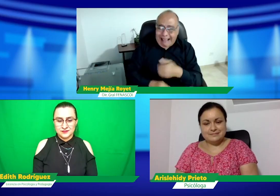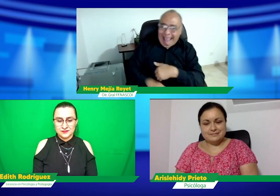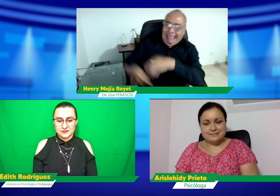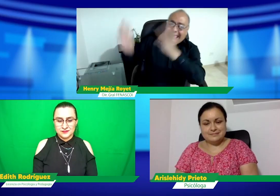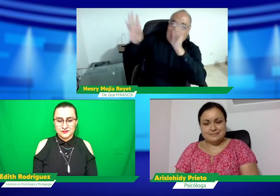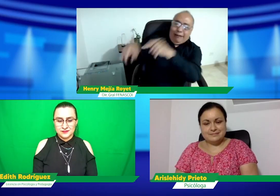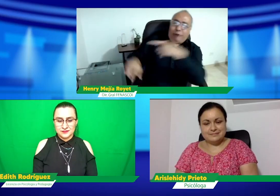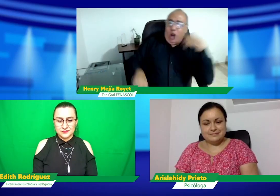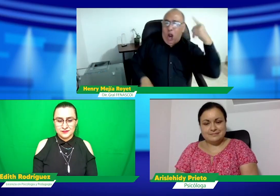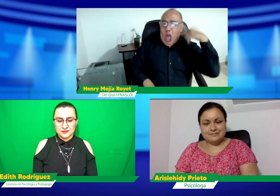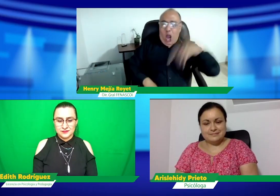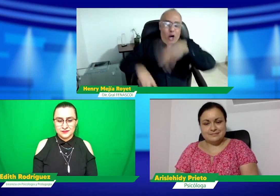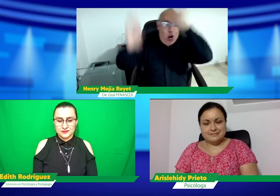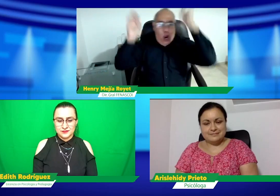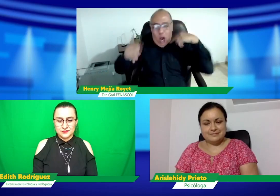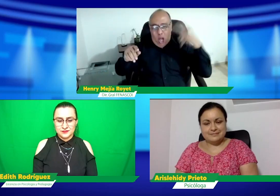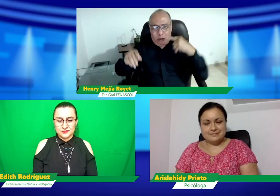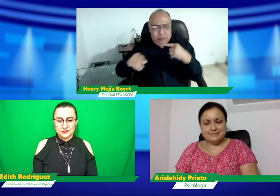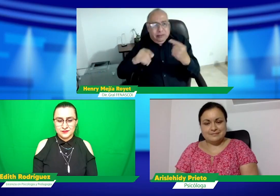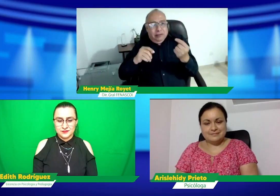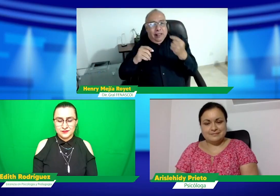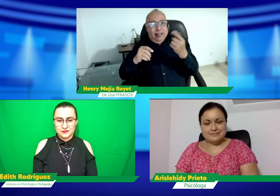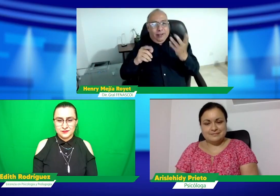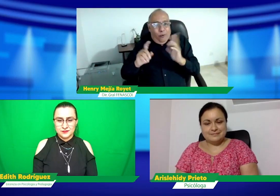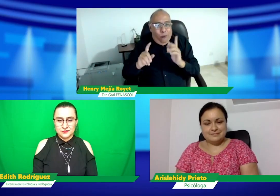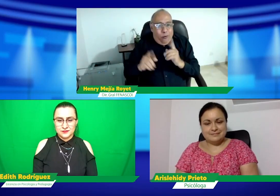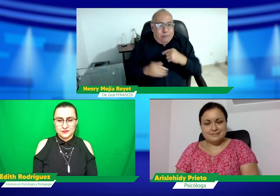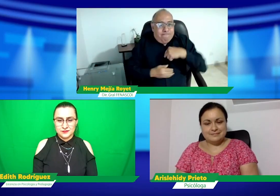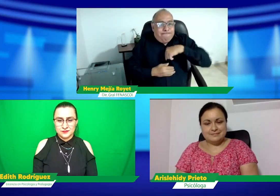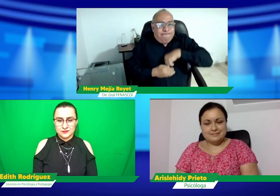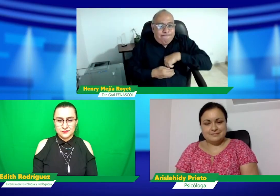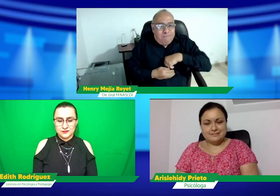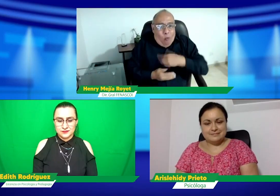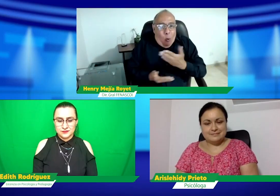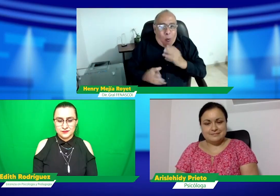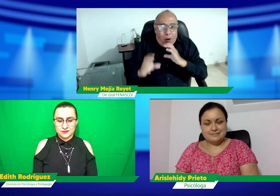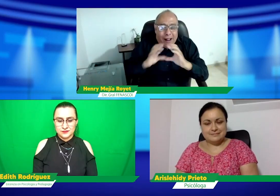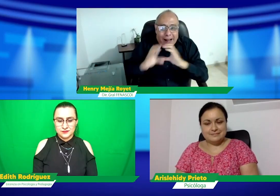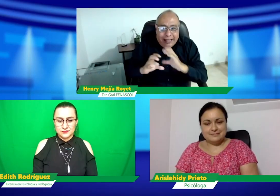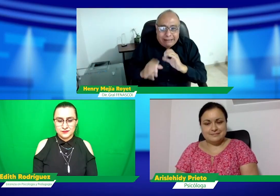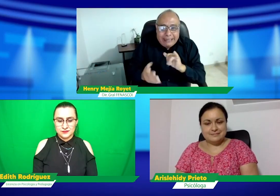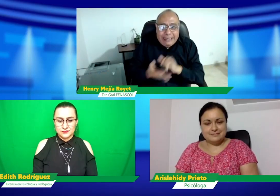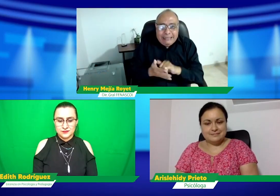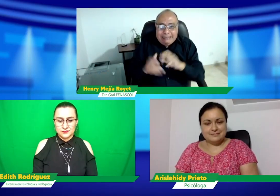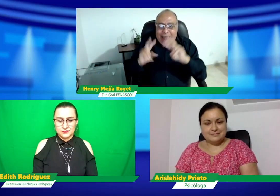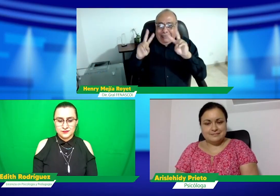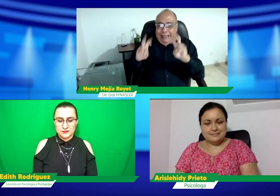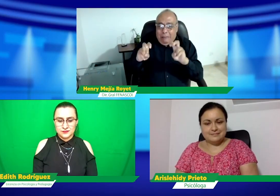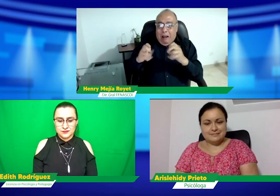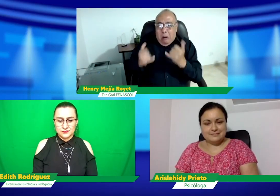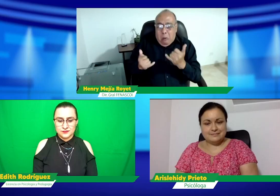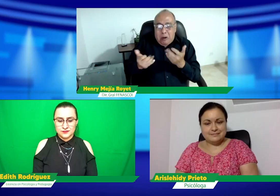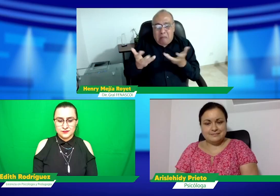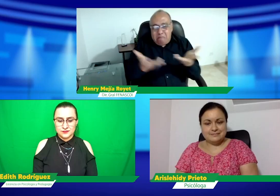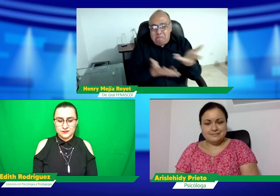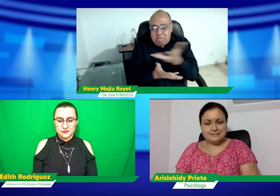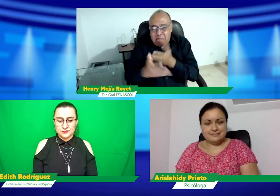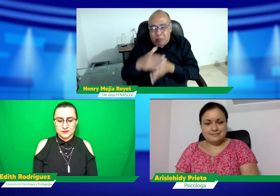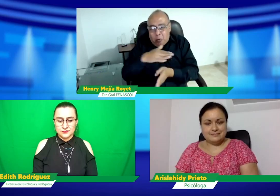persona sorda habla y dice es que tengo problemas, es que me sucede otro, otros les van a decir ¡ay, pero qué te pasa! Pero es que te estás volviendo loco, loca.